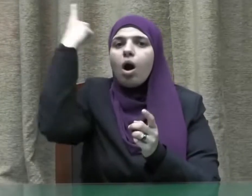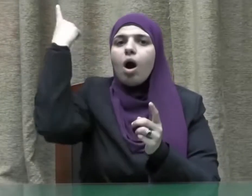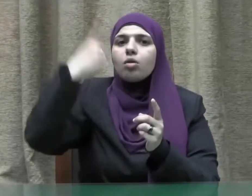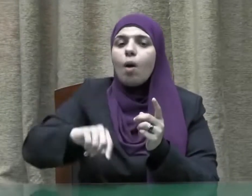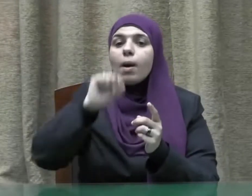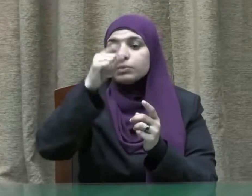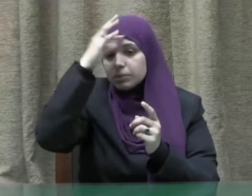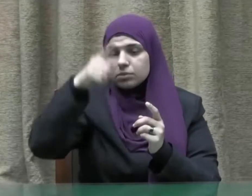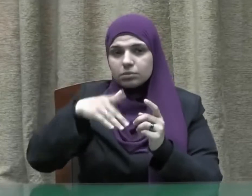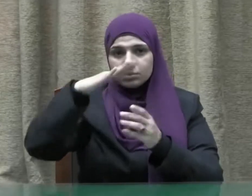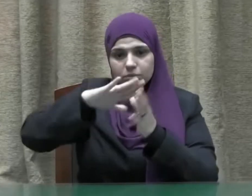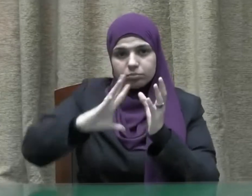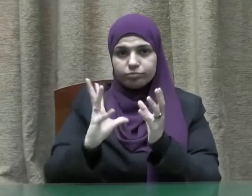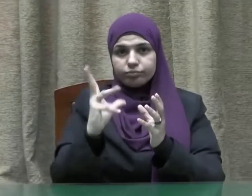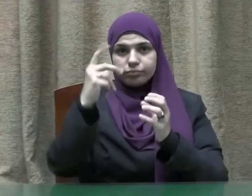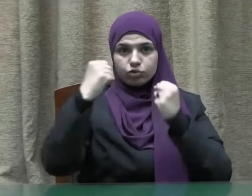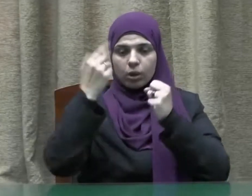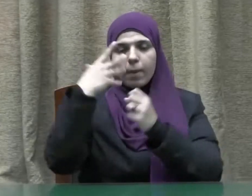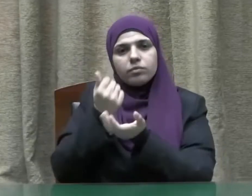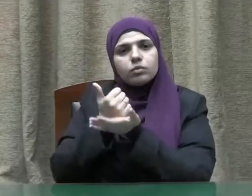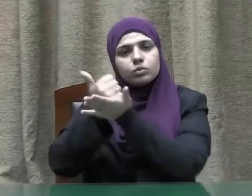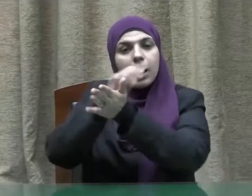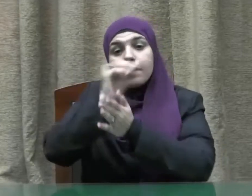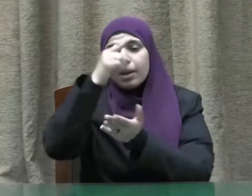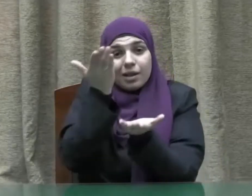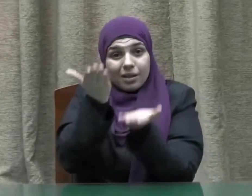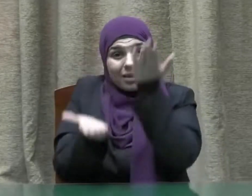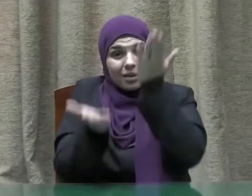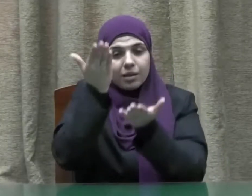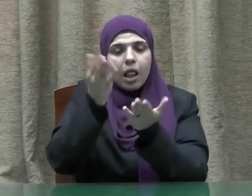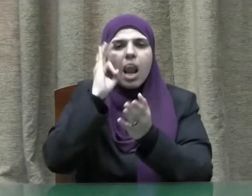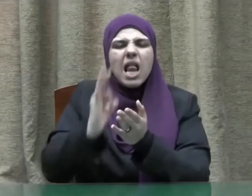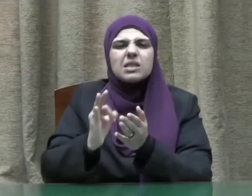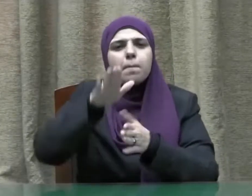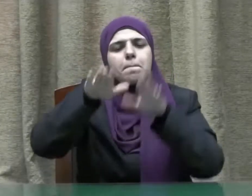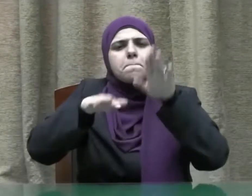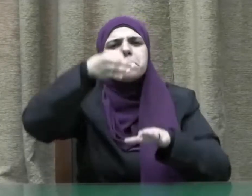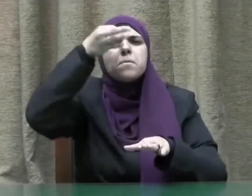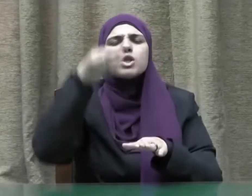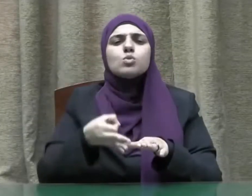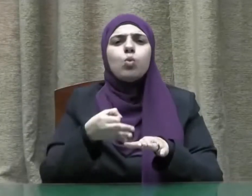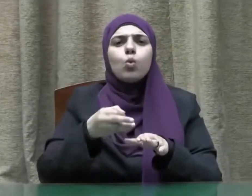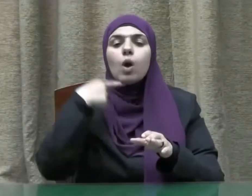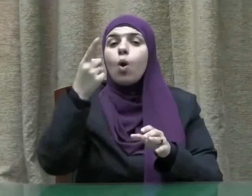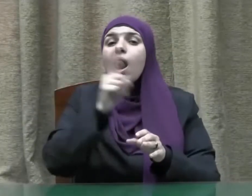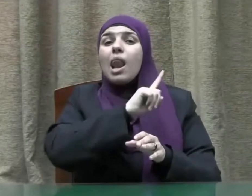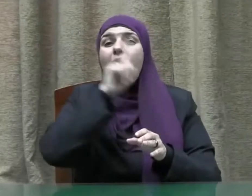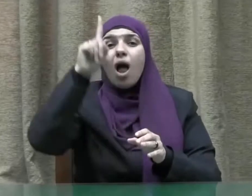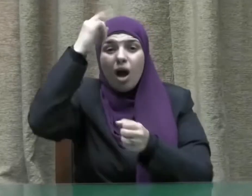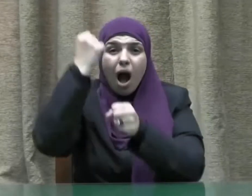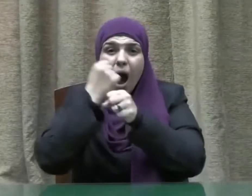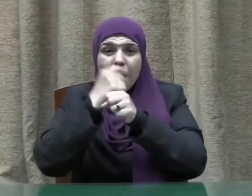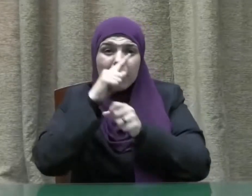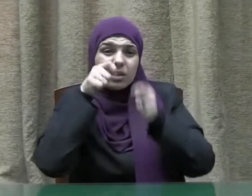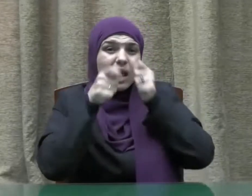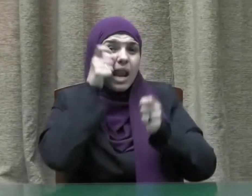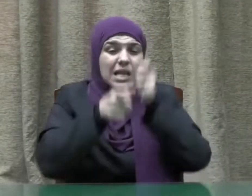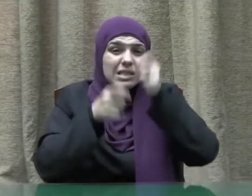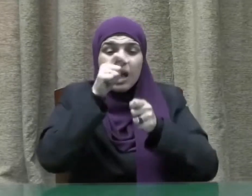حتى يبلغ أشدة وأوفوا الكيل والميزان بالقسط لا نكلف نفسا إلا